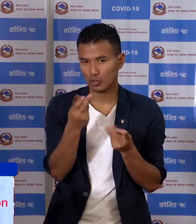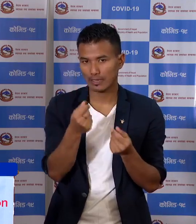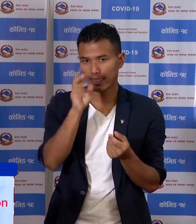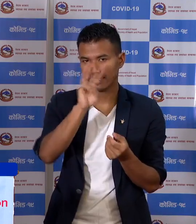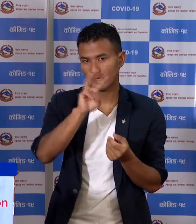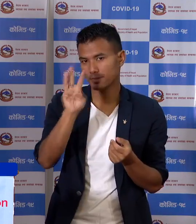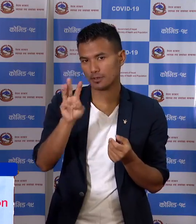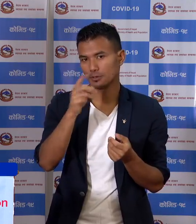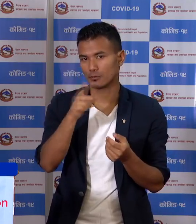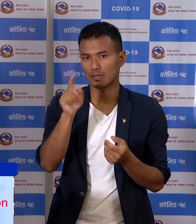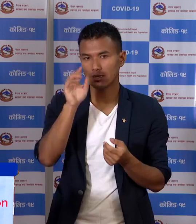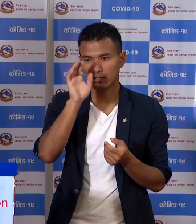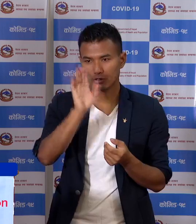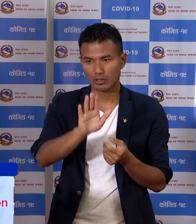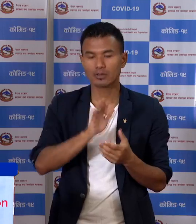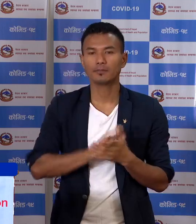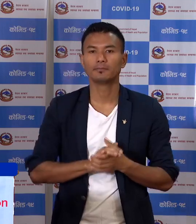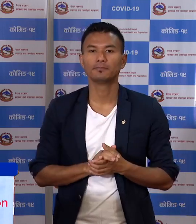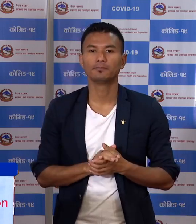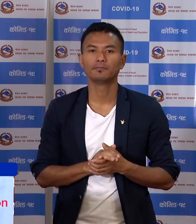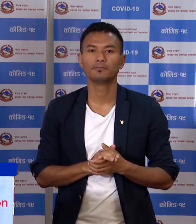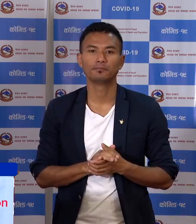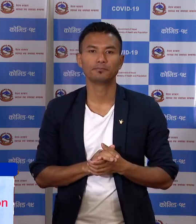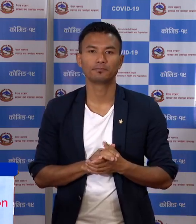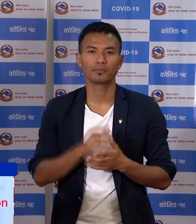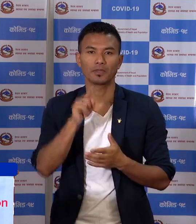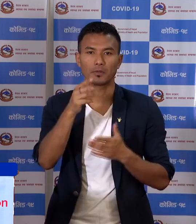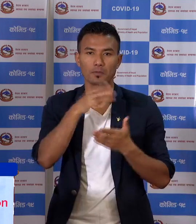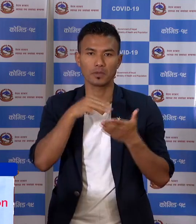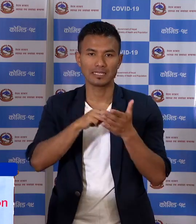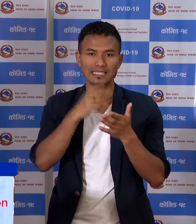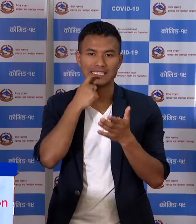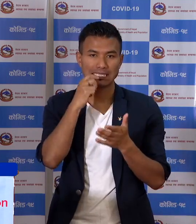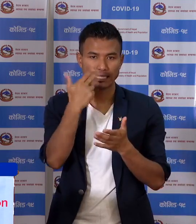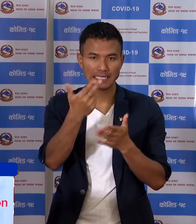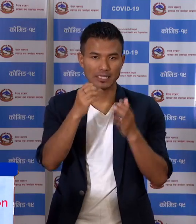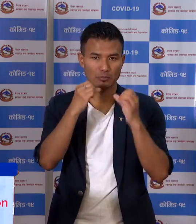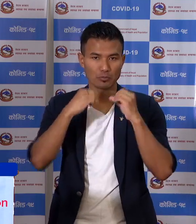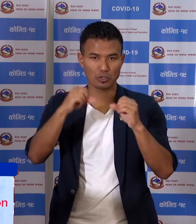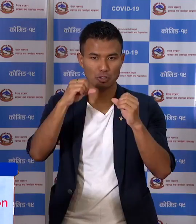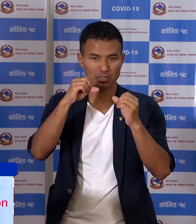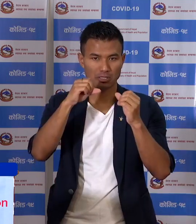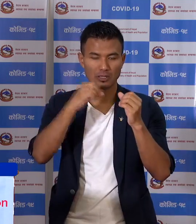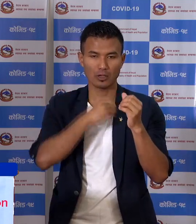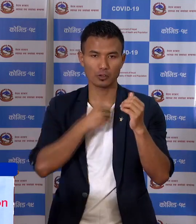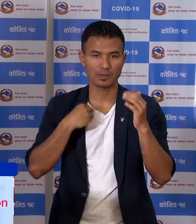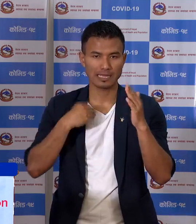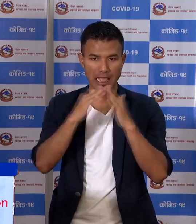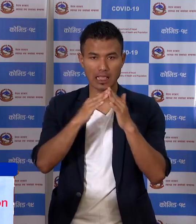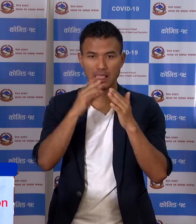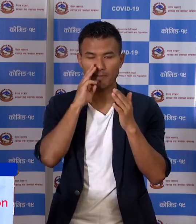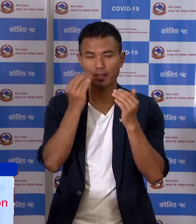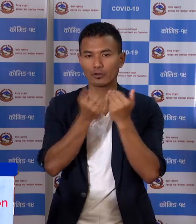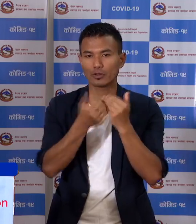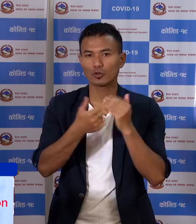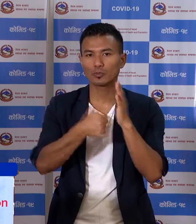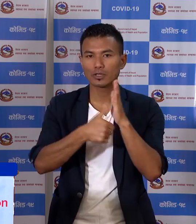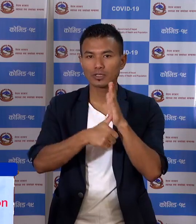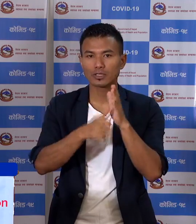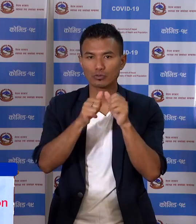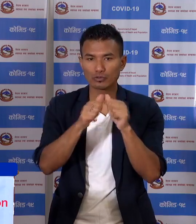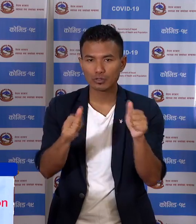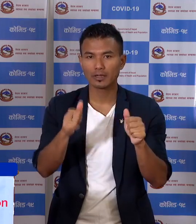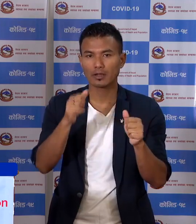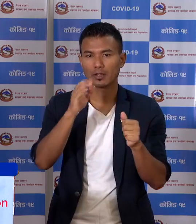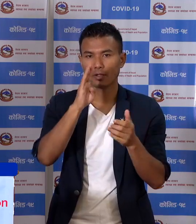त्यांतिस छो जस्मद्दे सेती अस्पताल को पर Tomato गरियेको परिक्षेण